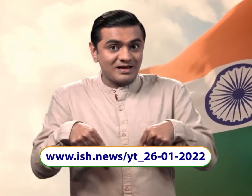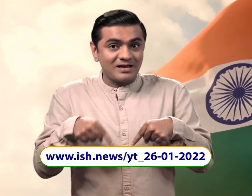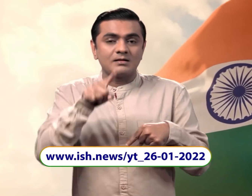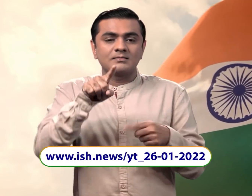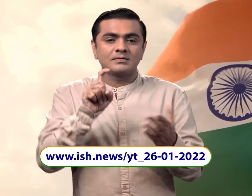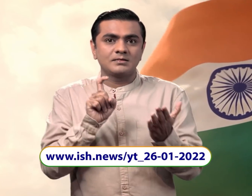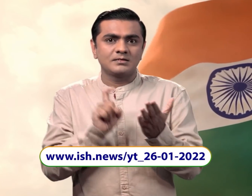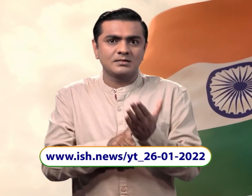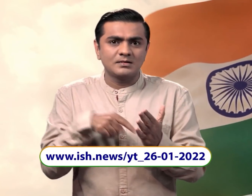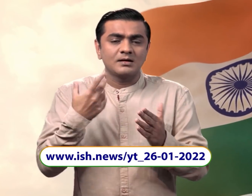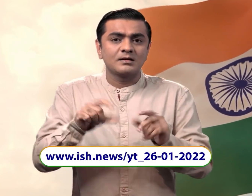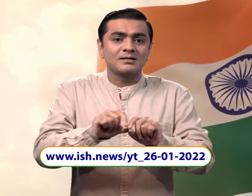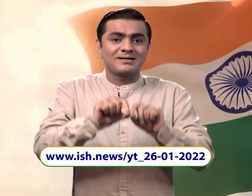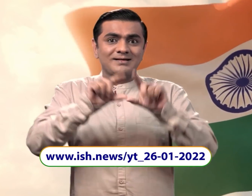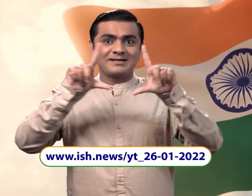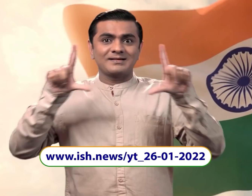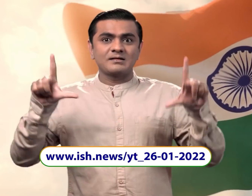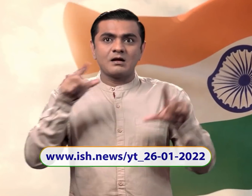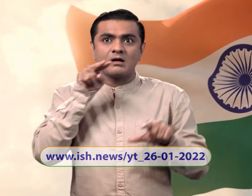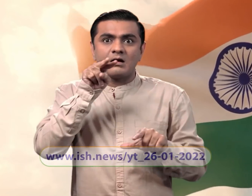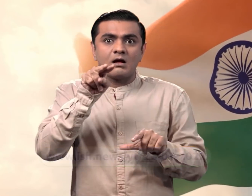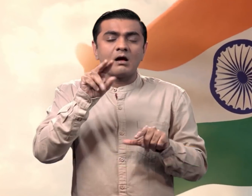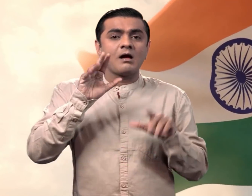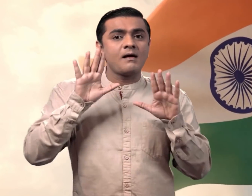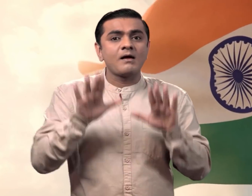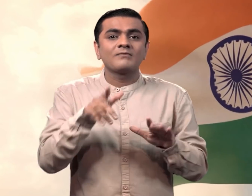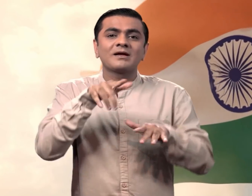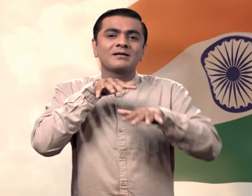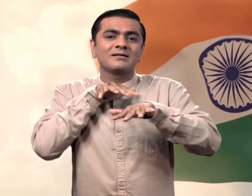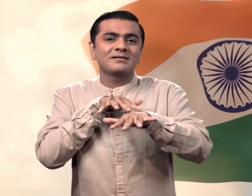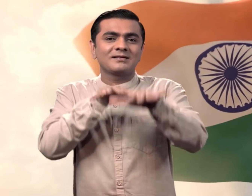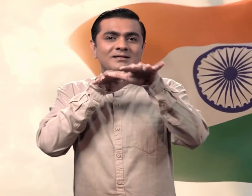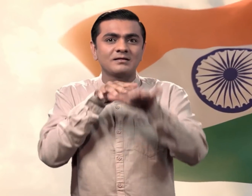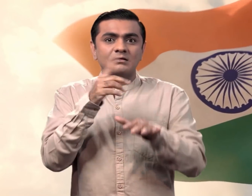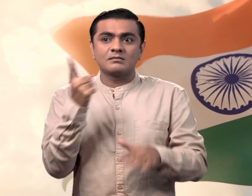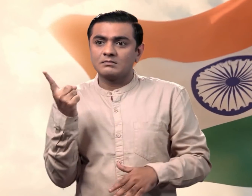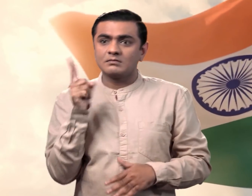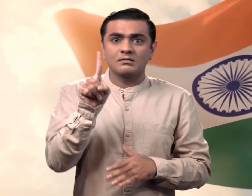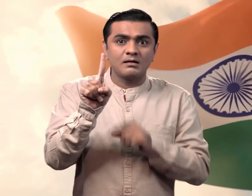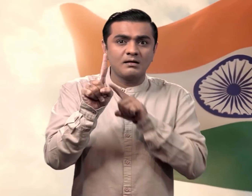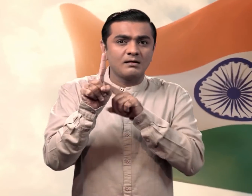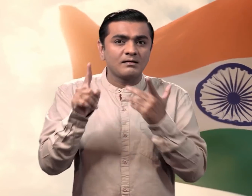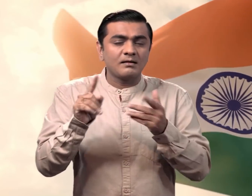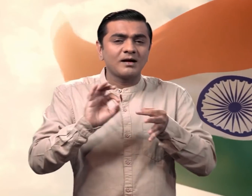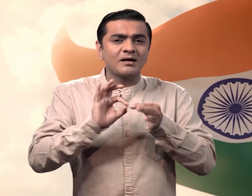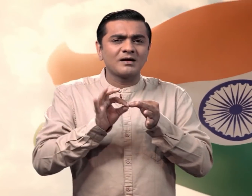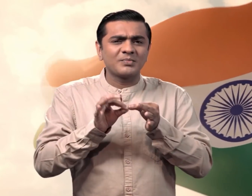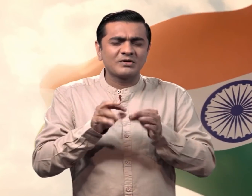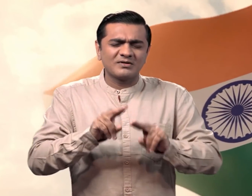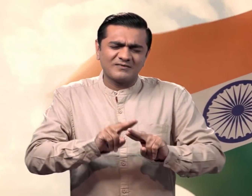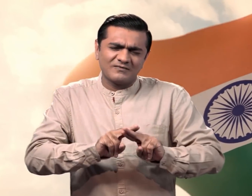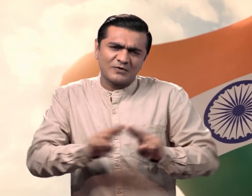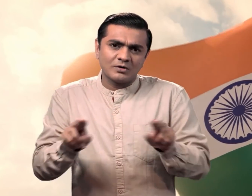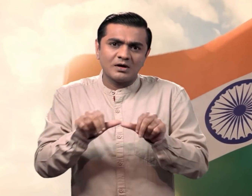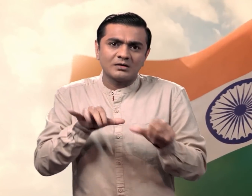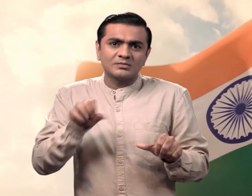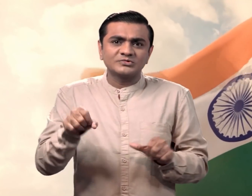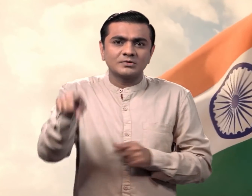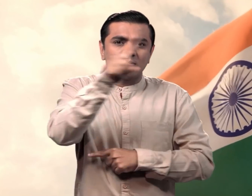इस लिंक पर क्लिक करें आप परेड और दुभाश्य देख सकेंगे जो आपको पूरी सुगम्यता प्रदान